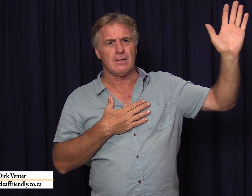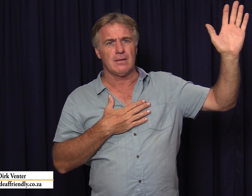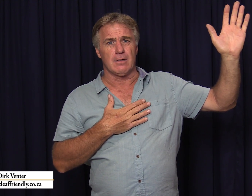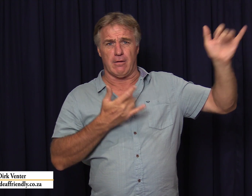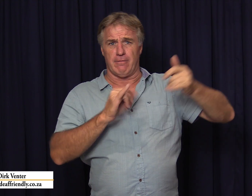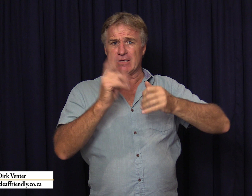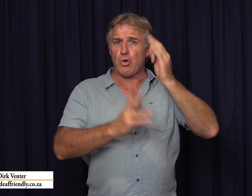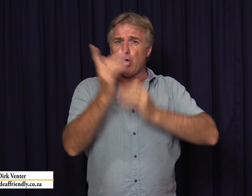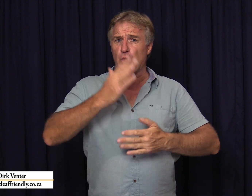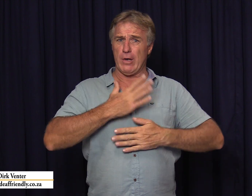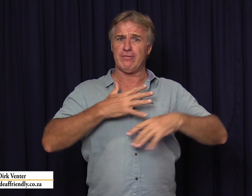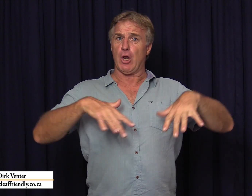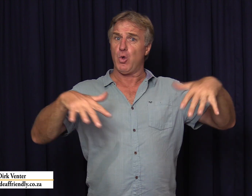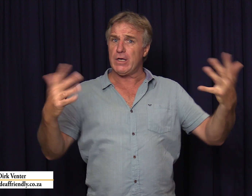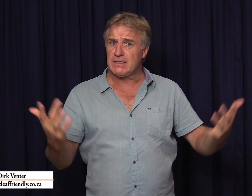was God nou liefdeloos